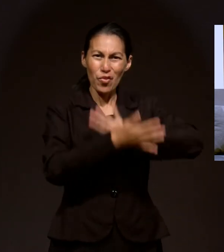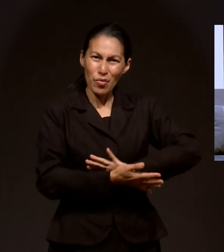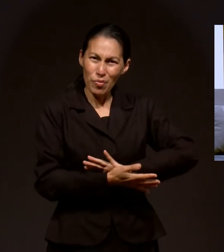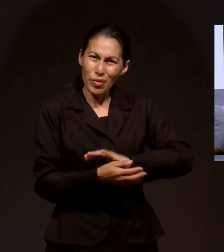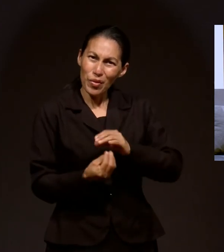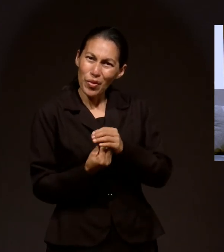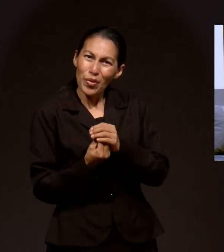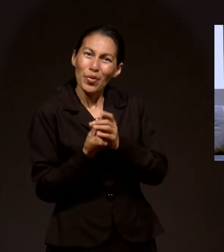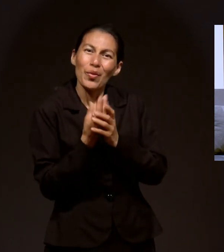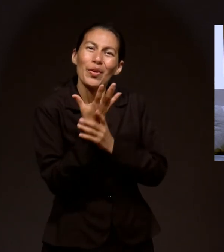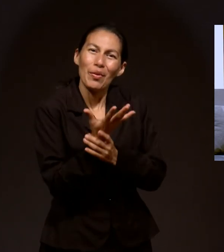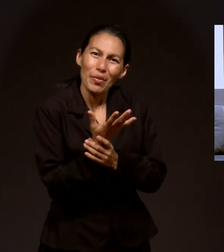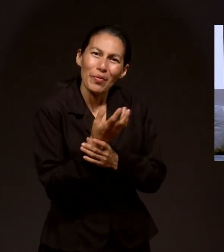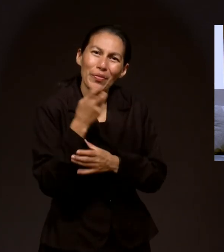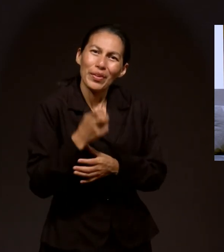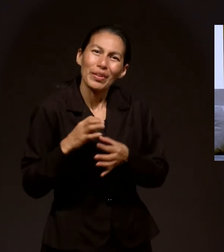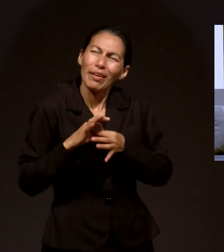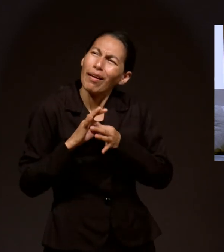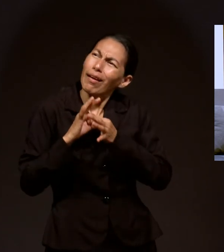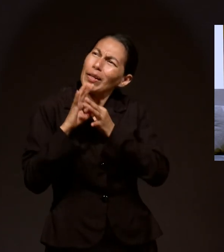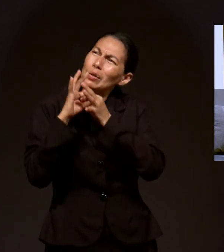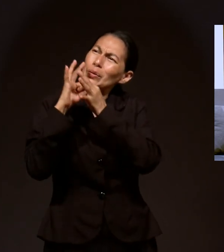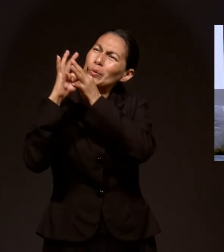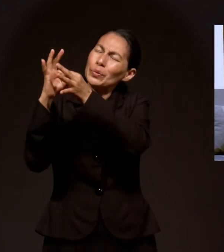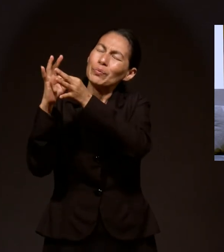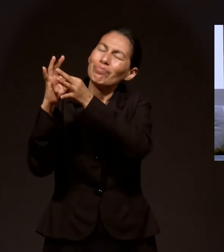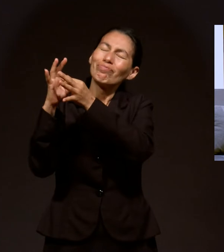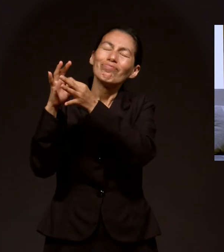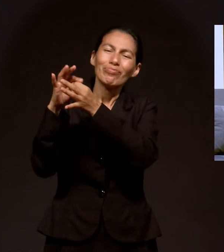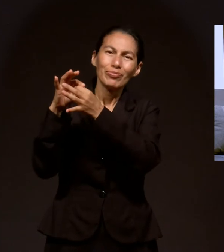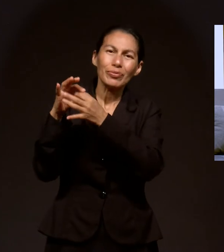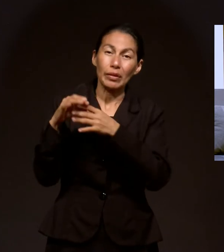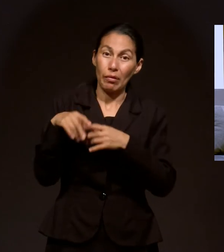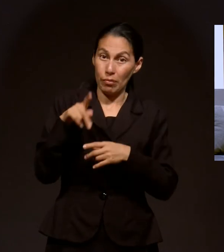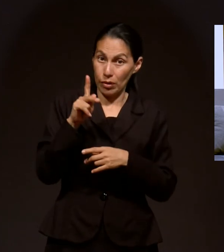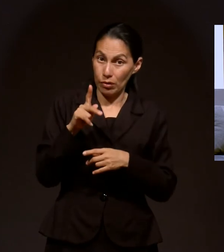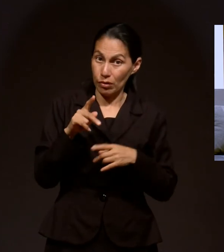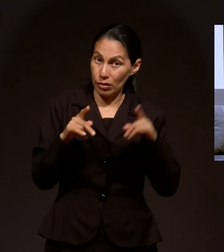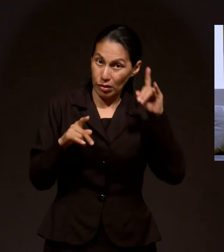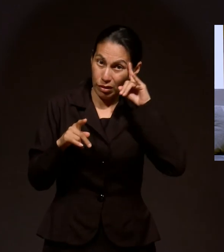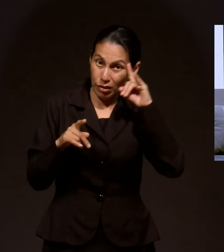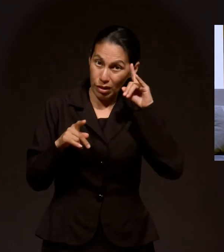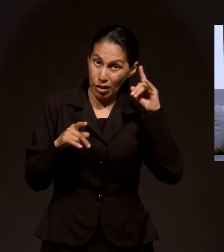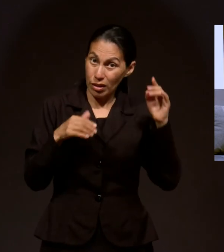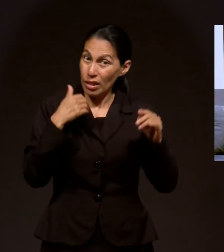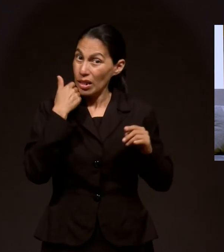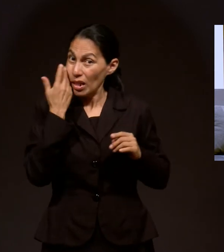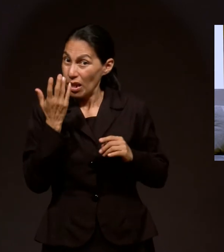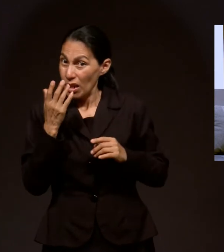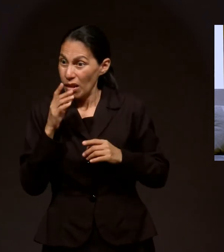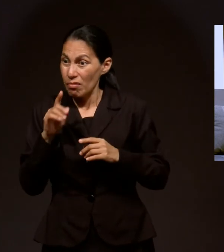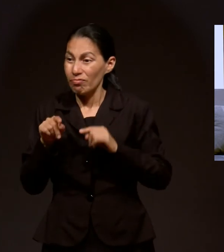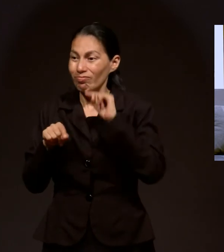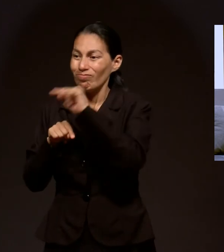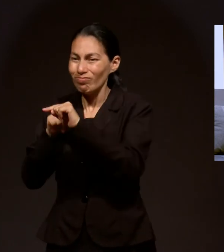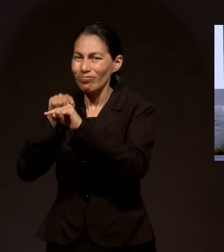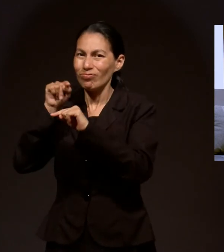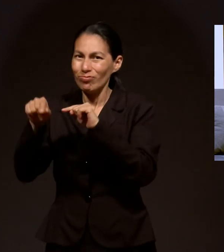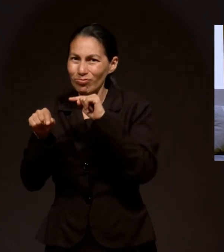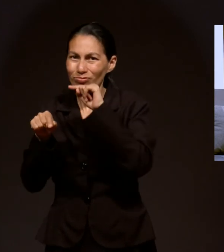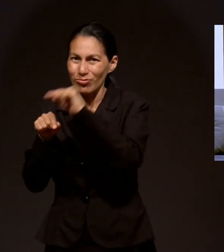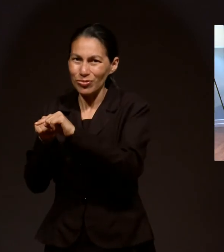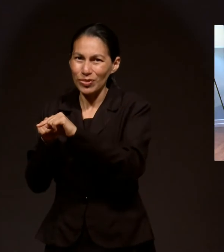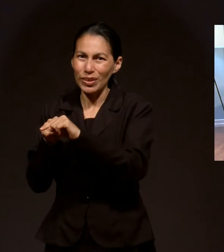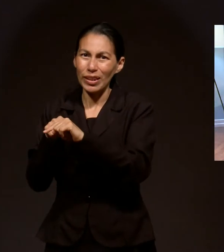volver a tu vida. Y es ahí donde nos mantenemos en una comunión con Dios. Porque nunca dejamos de ser acosados y